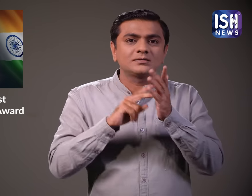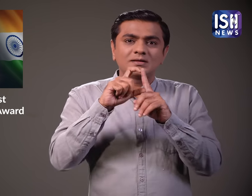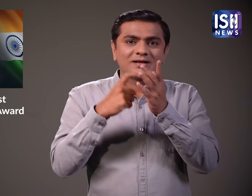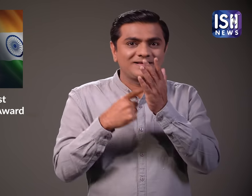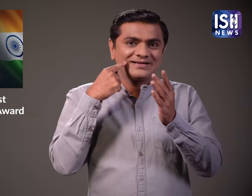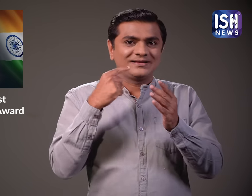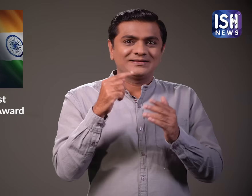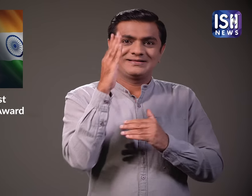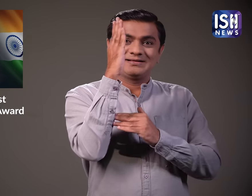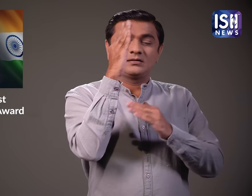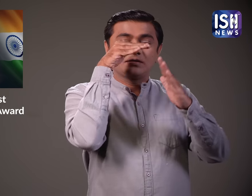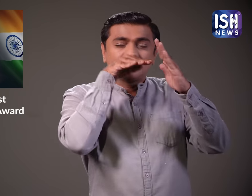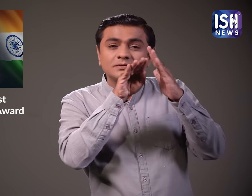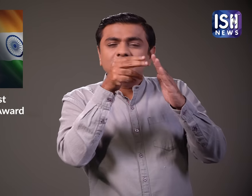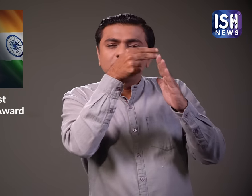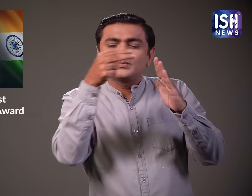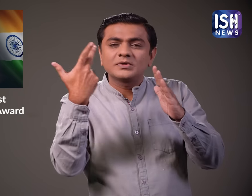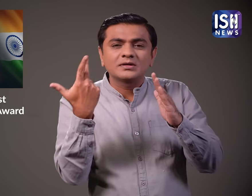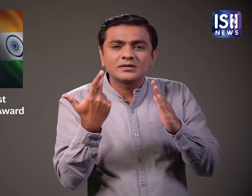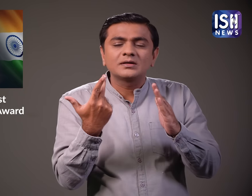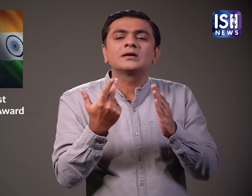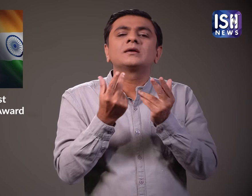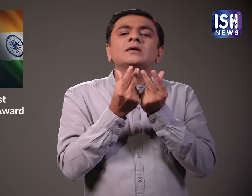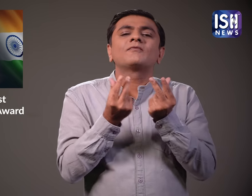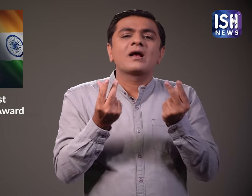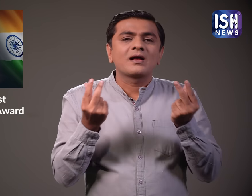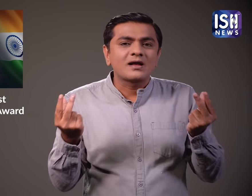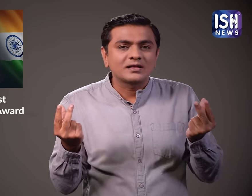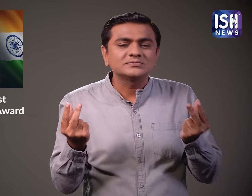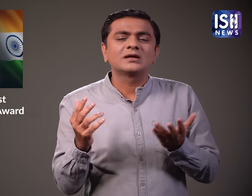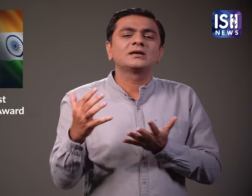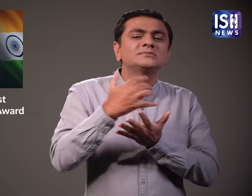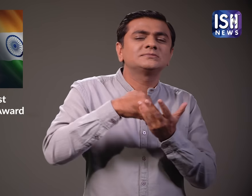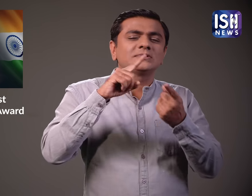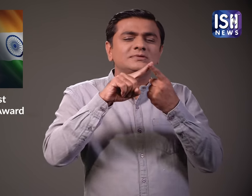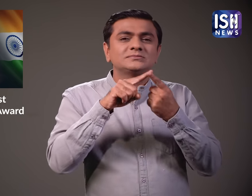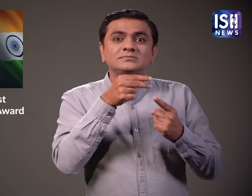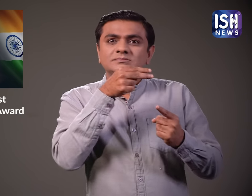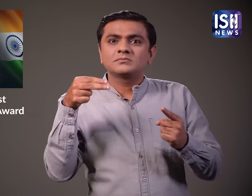इंद्रि के दिवाली कलेक्टर्स एडिशन 2023 ने पुरसकार जीता है